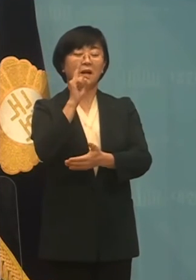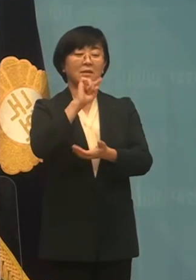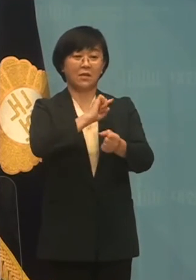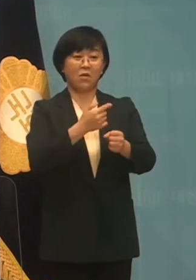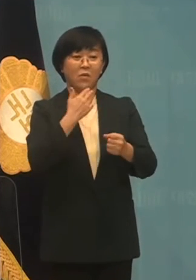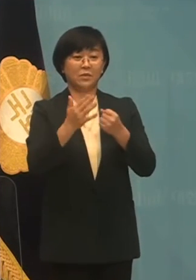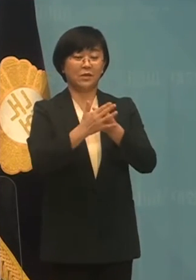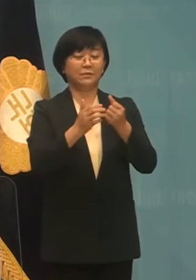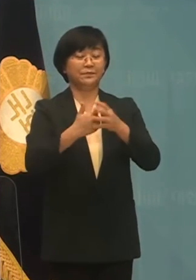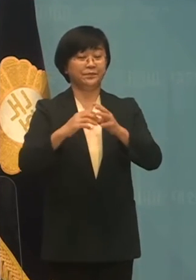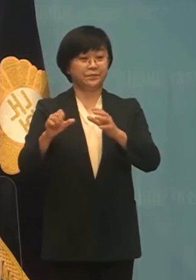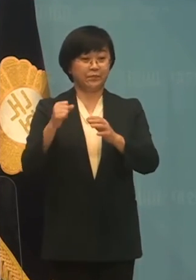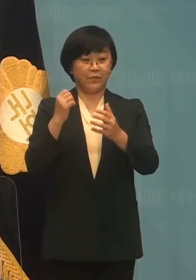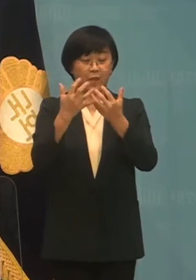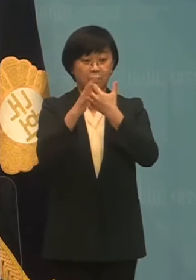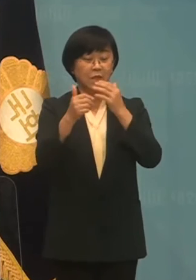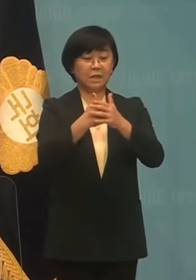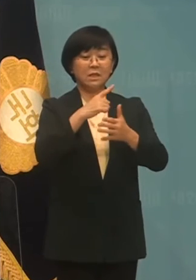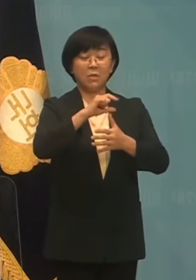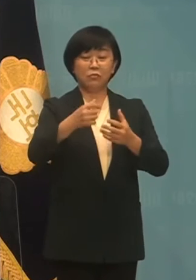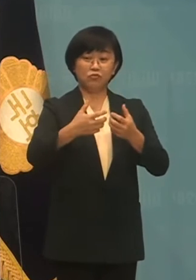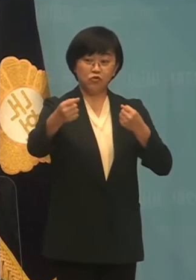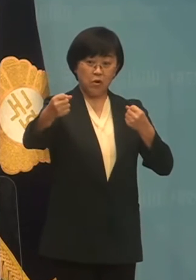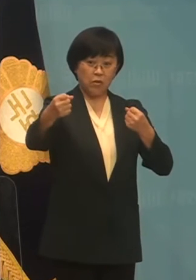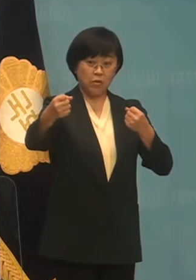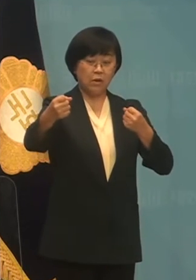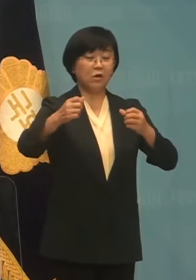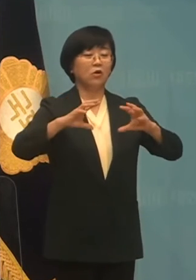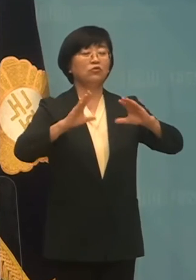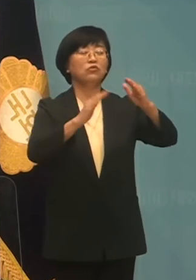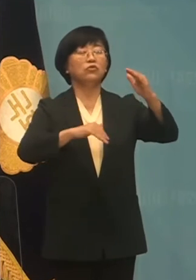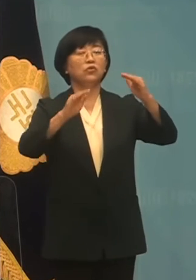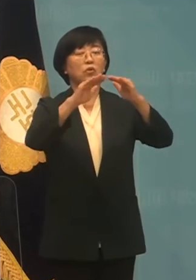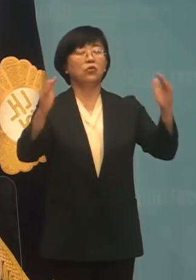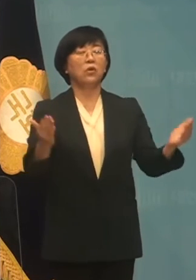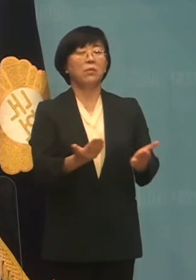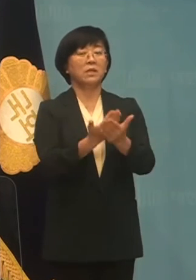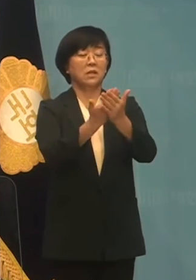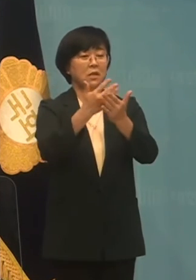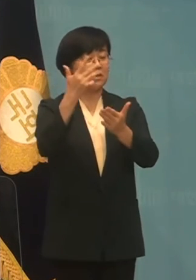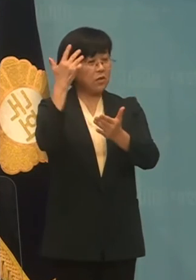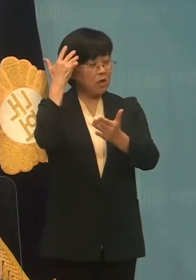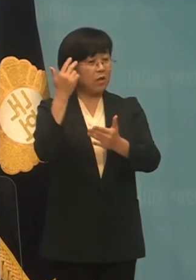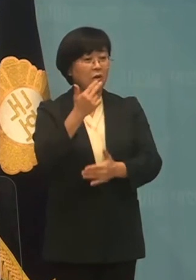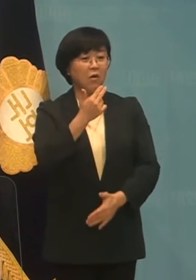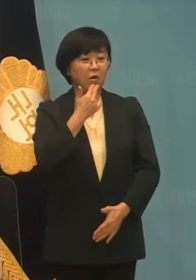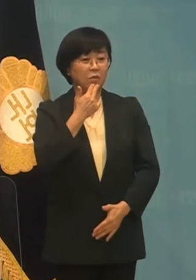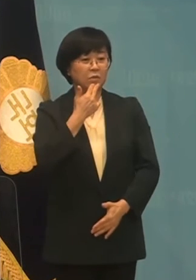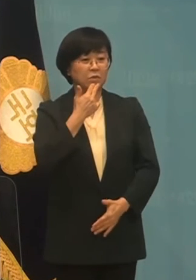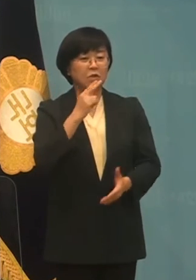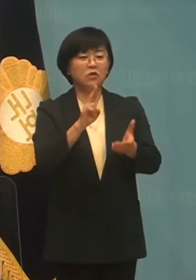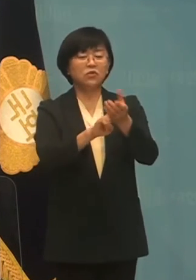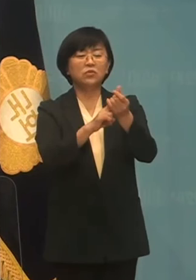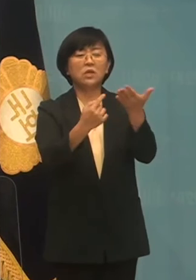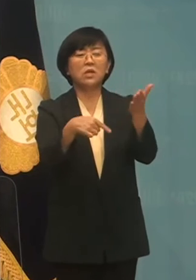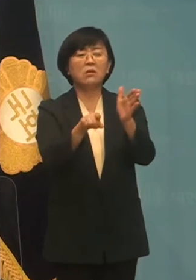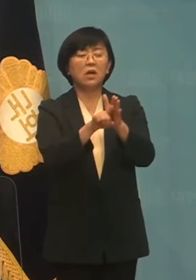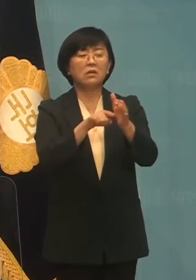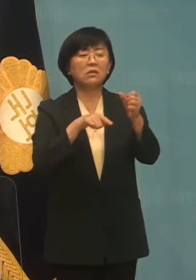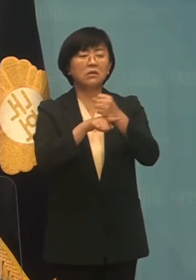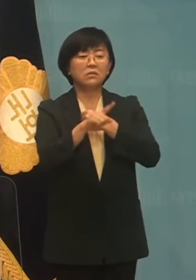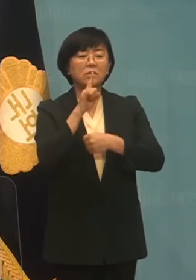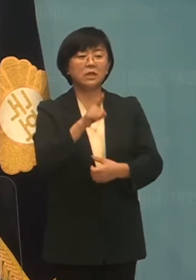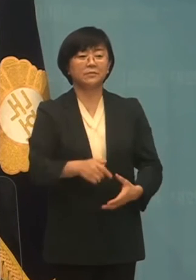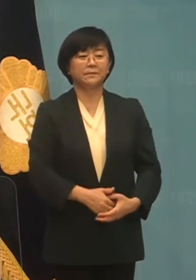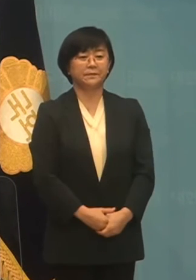국민의힘의 외국 무리는 기반 분권과 국토 균형 발전에 대한 철학의 우대를 숨기기 위한 의욕일